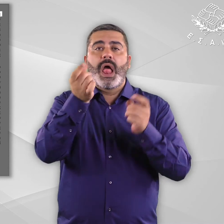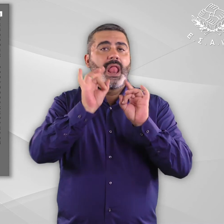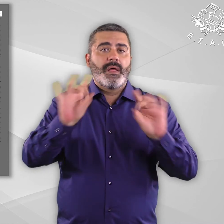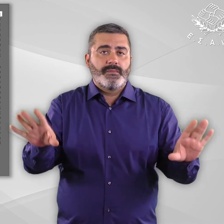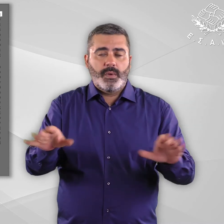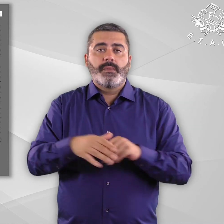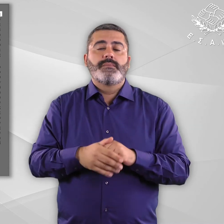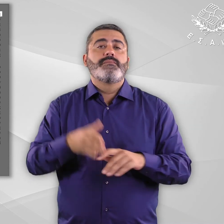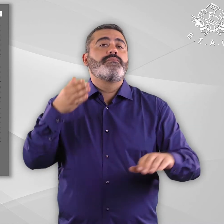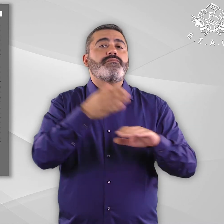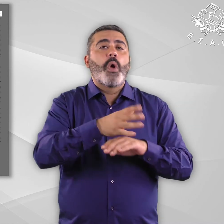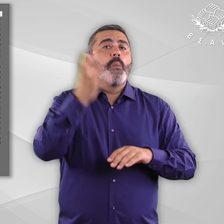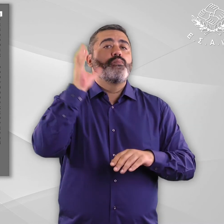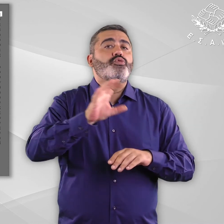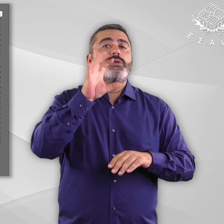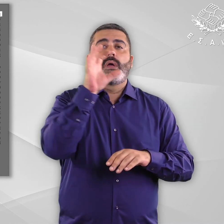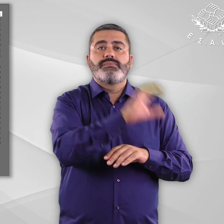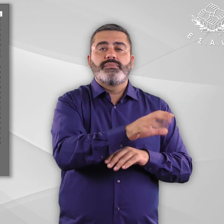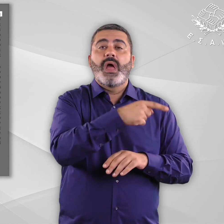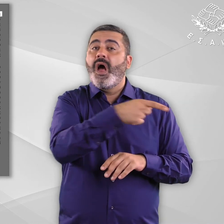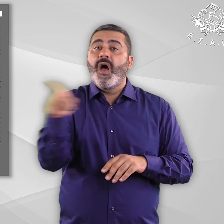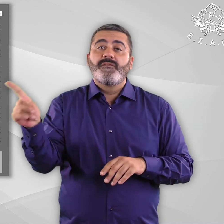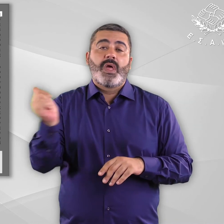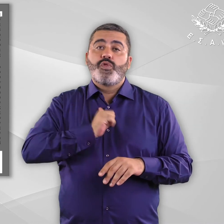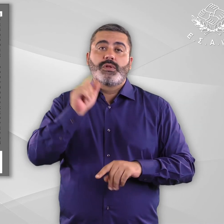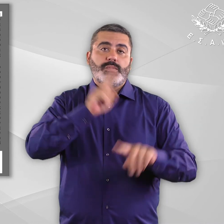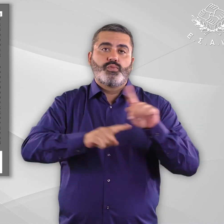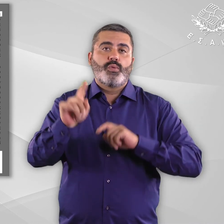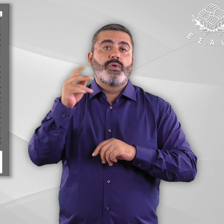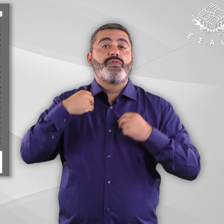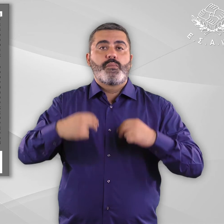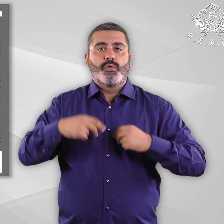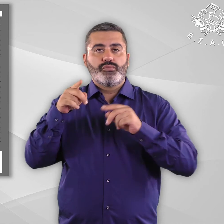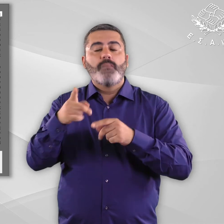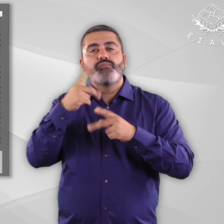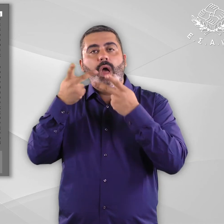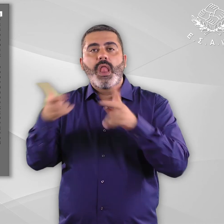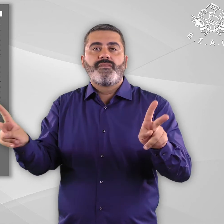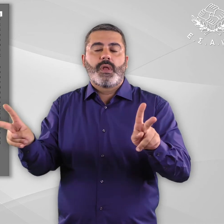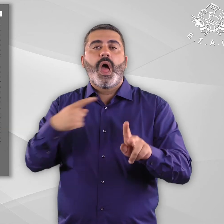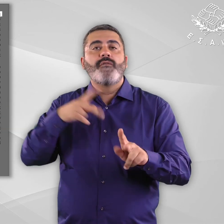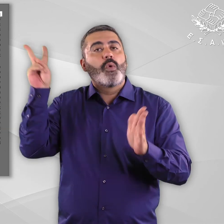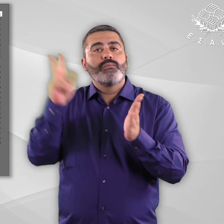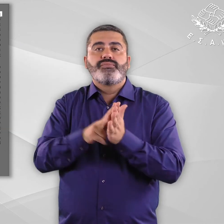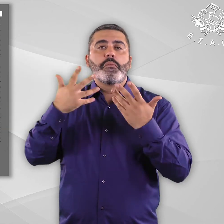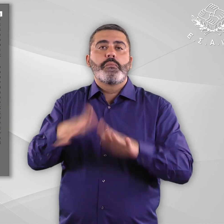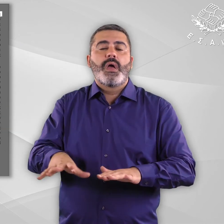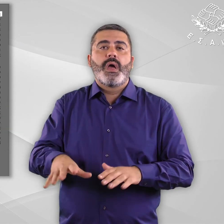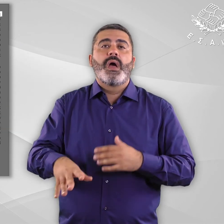που ανήκουν στο δημόσιο κλίνει η παρένθεση. Αναγνωρίζεται βλέπε υποσημείωση 44 στα άτομα με πιστοποιημένη αναπηρία,